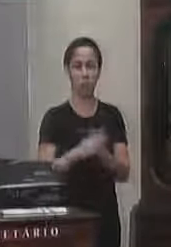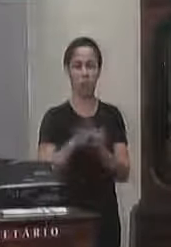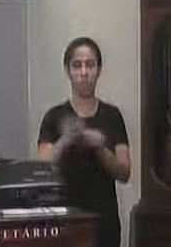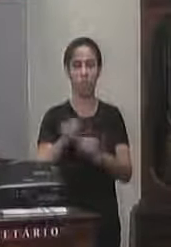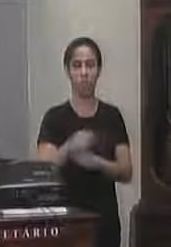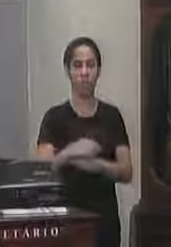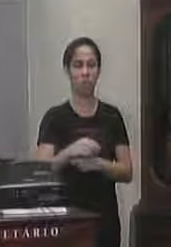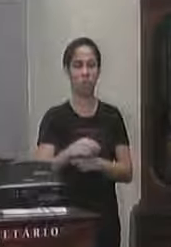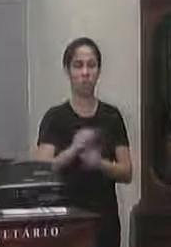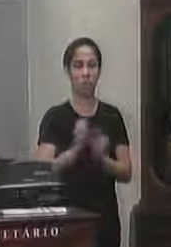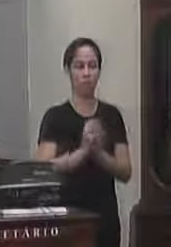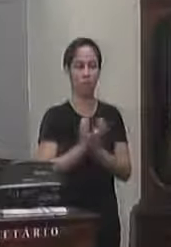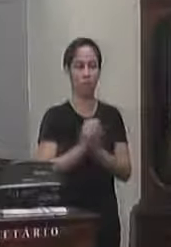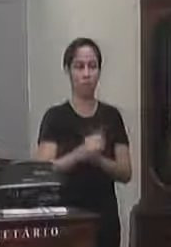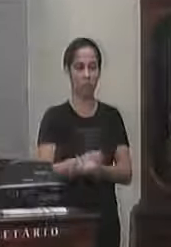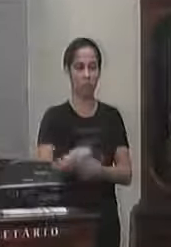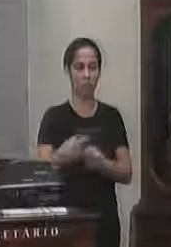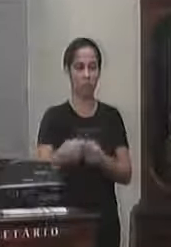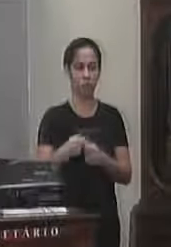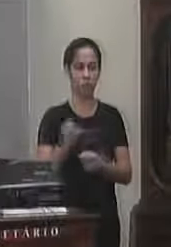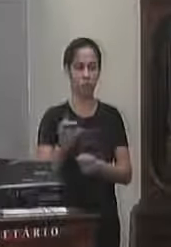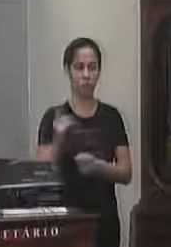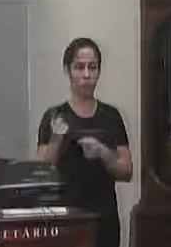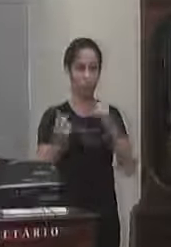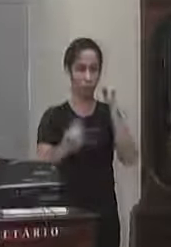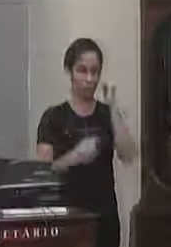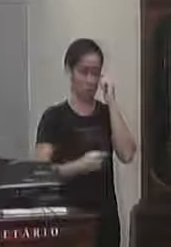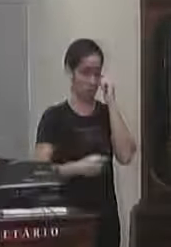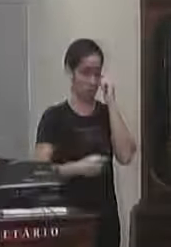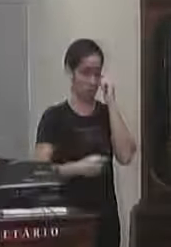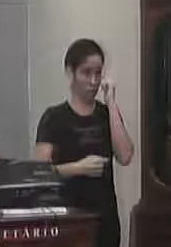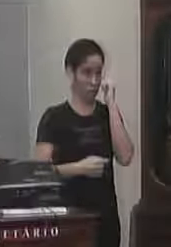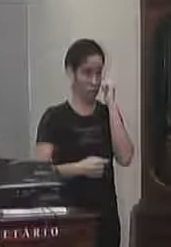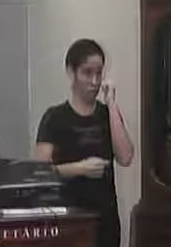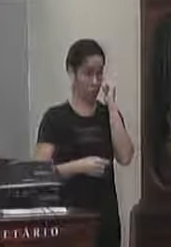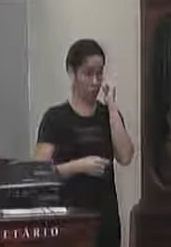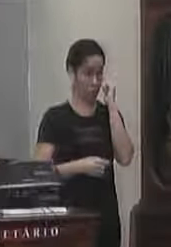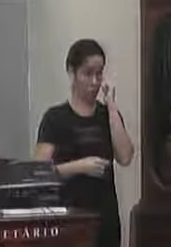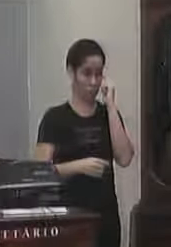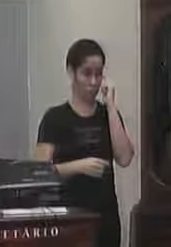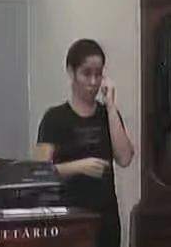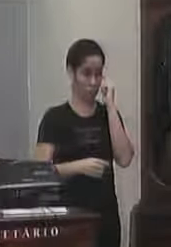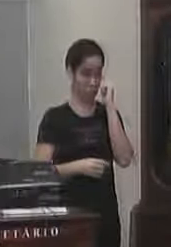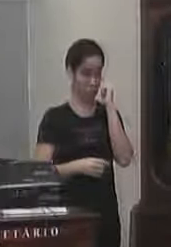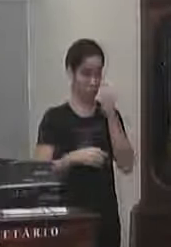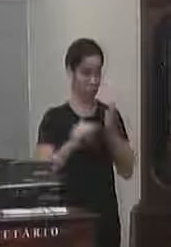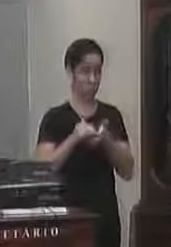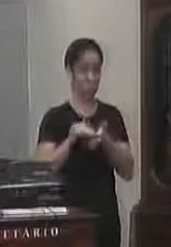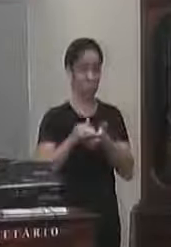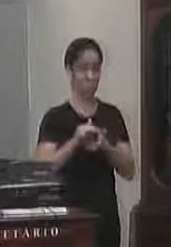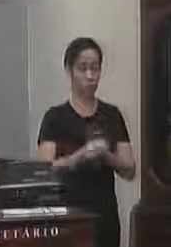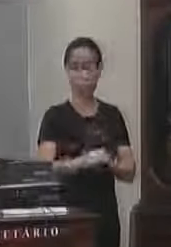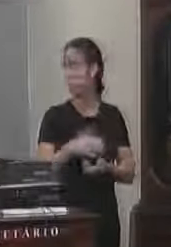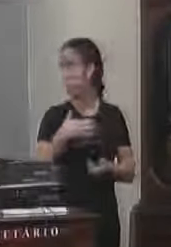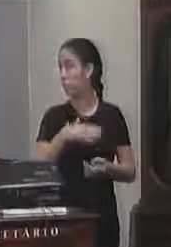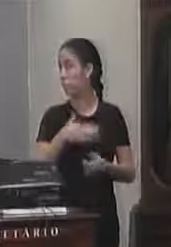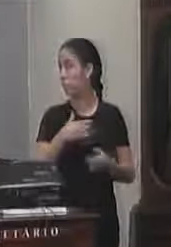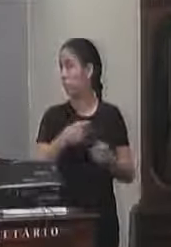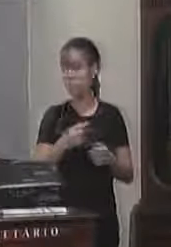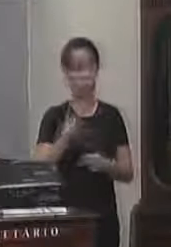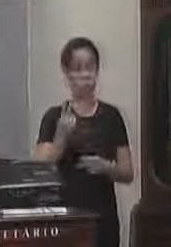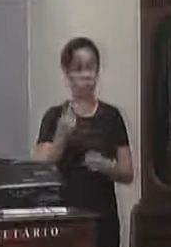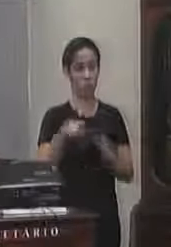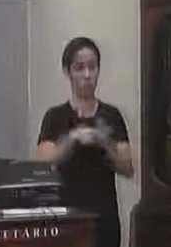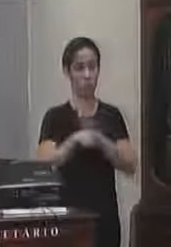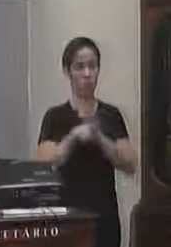extensivos a toda a sua equipe porque a gente sozinho não é nada aí secretária eu gostaria de fazer duas